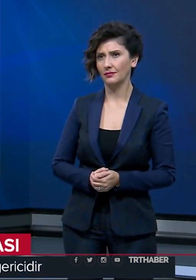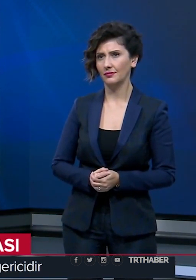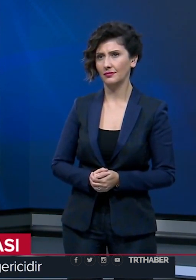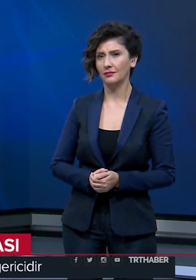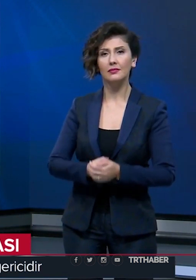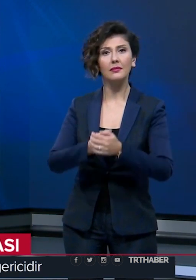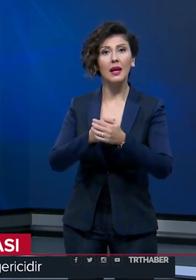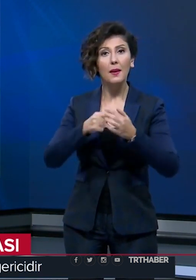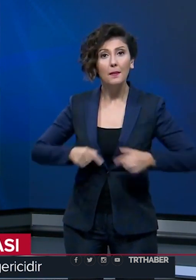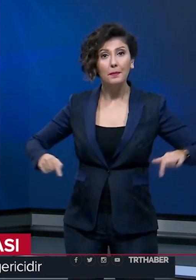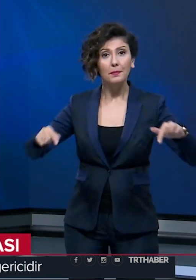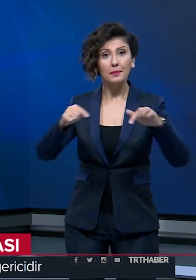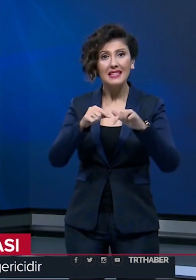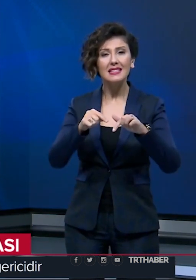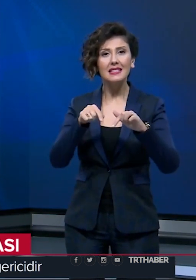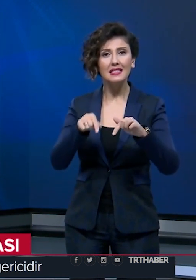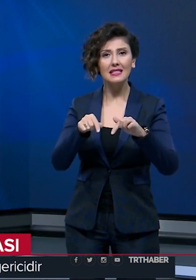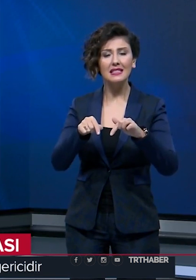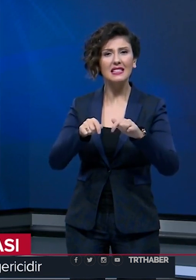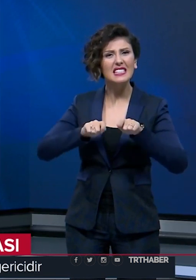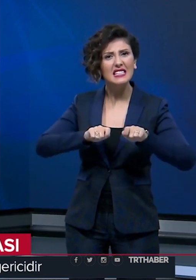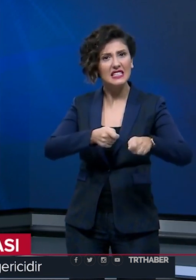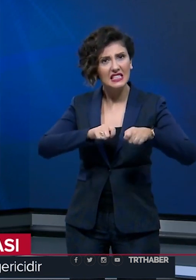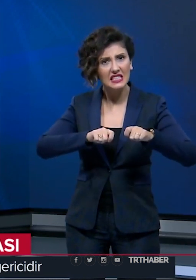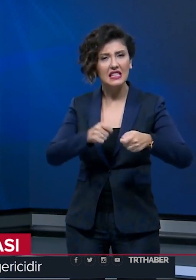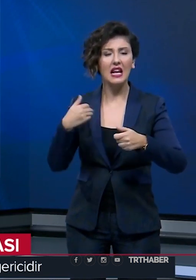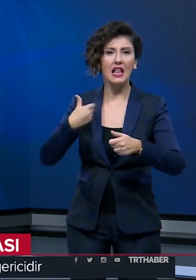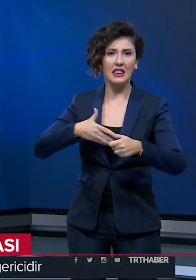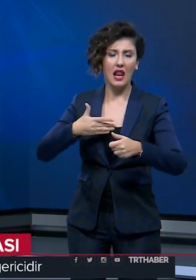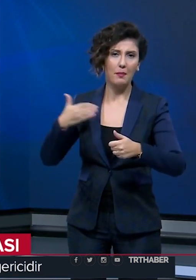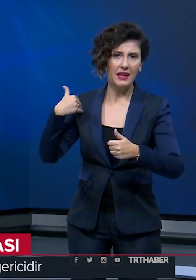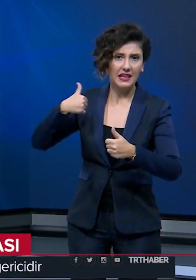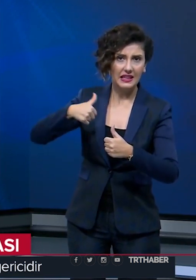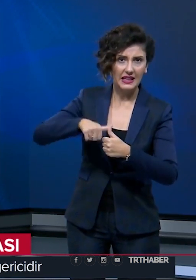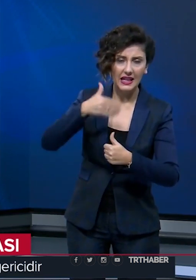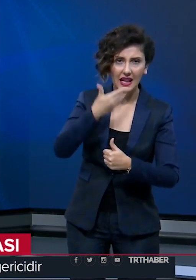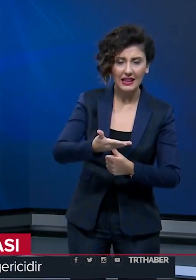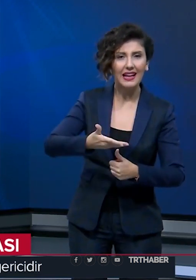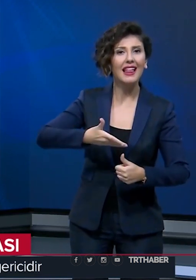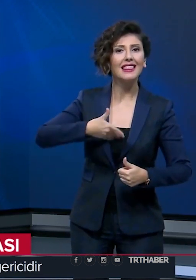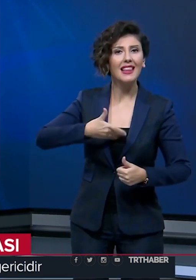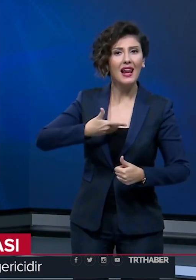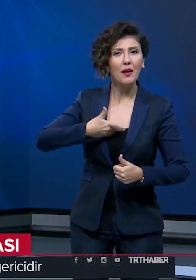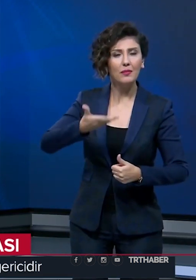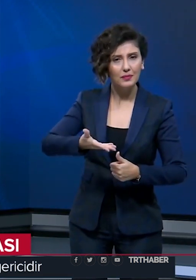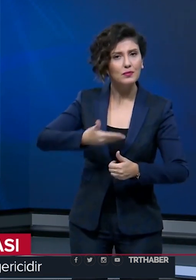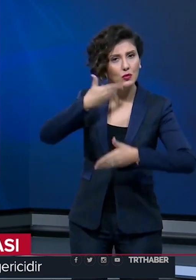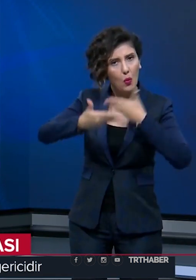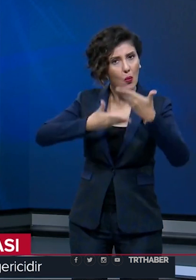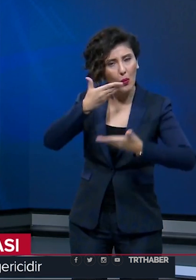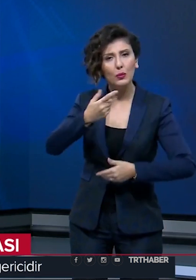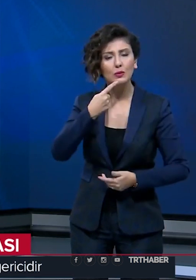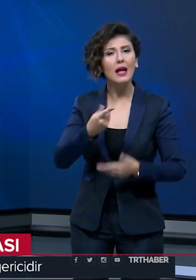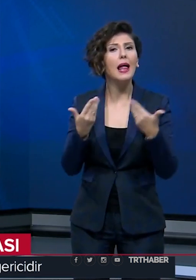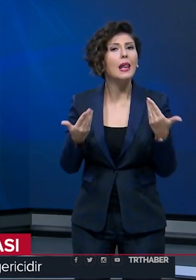Biz talebimizi hukuk çerçevesinde ısrarla yineledik. Yine de taleplerimizi yine yineliyoruz.